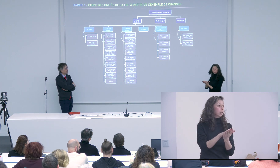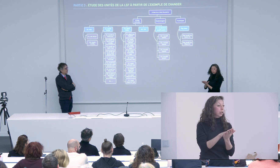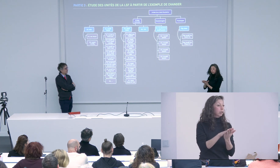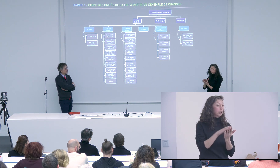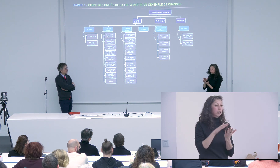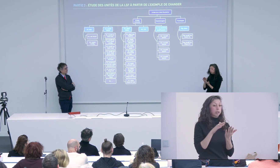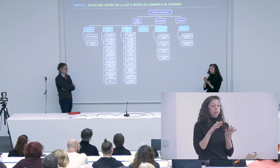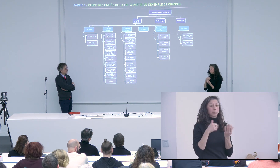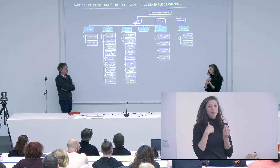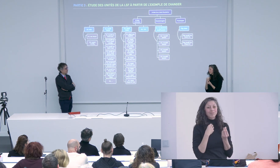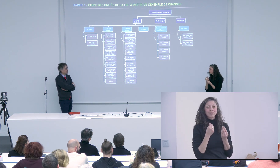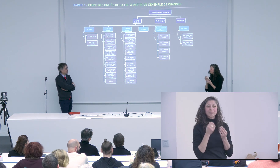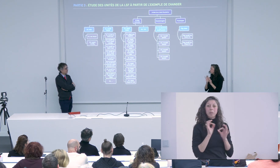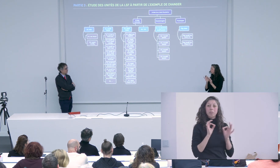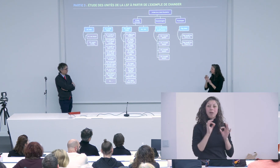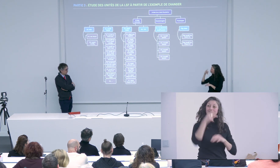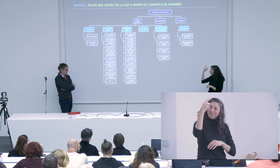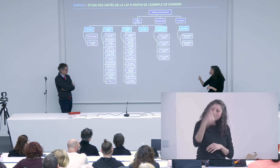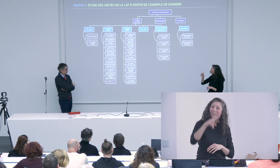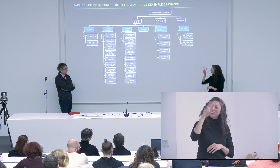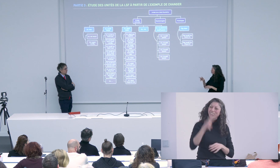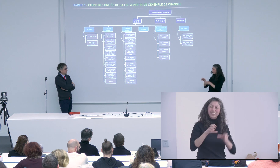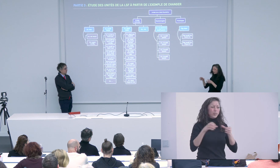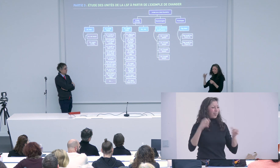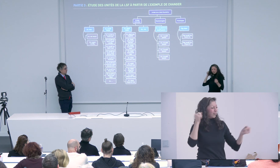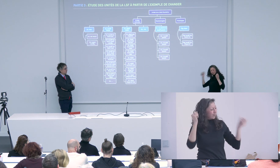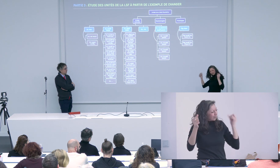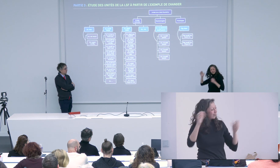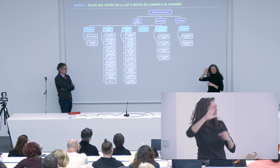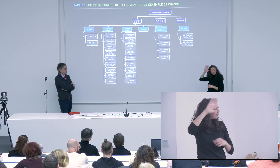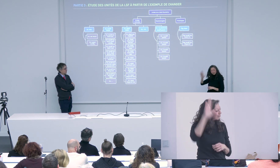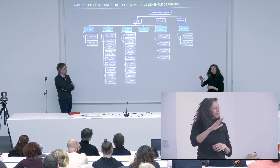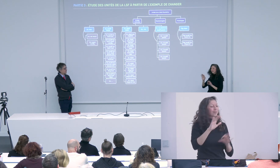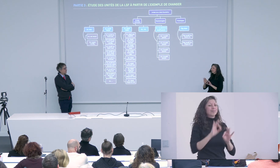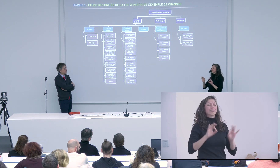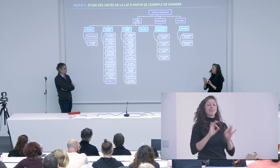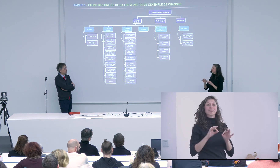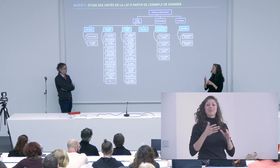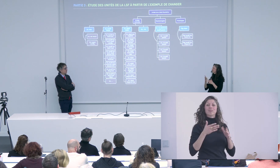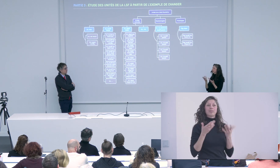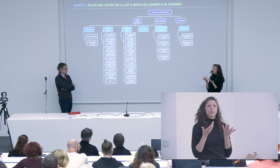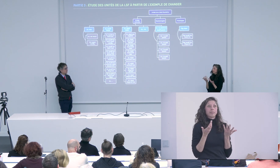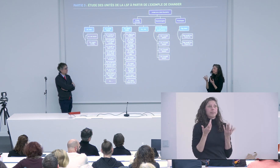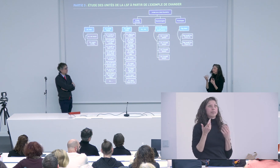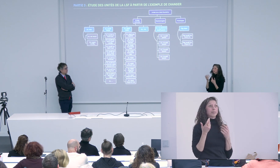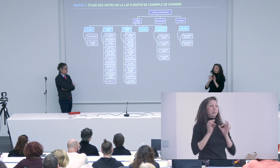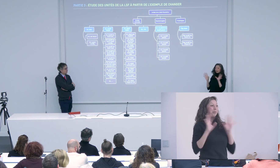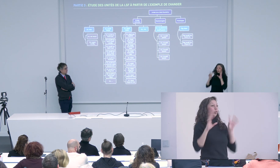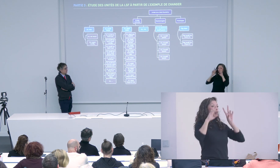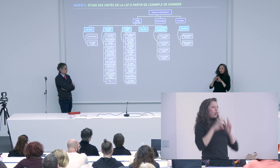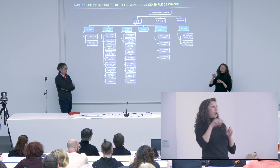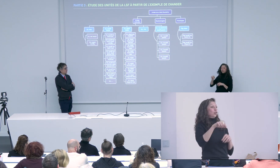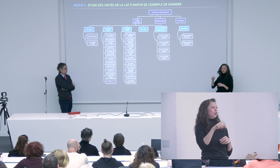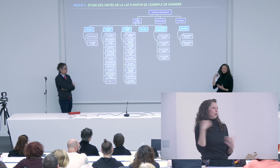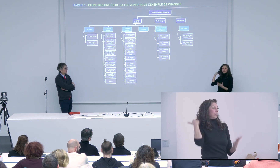'il y a un copier-coller du français mais ce n'est pas un dictionnaire en langue des signes vraiment un dictionnaire